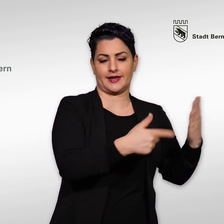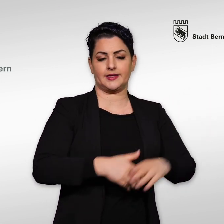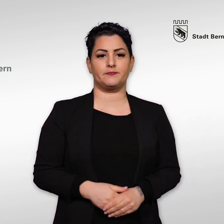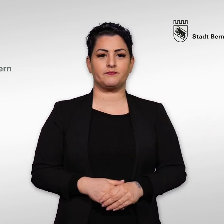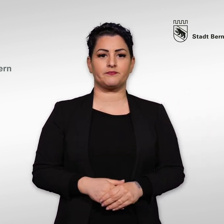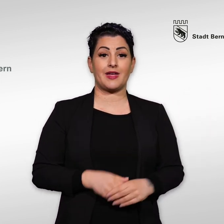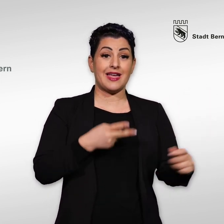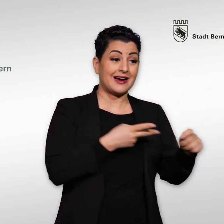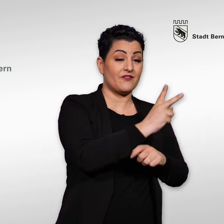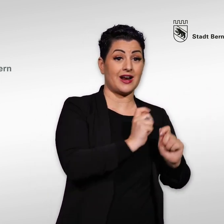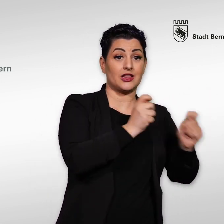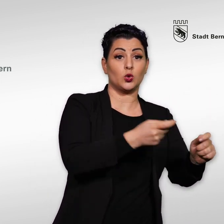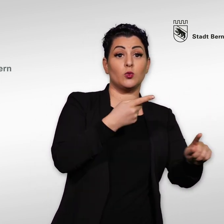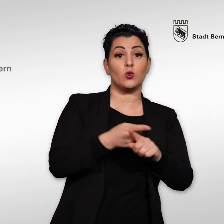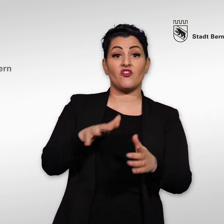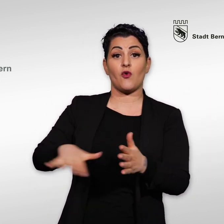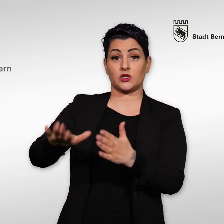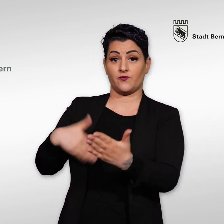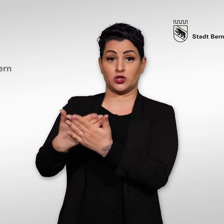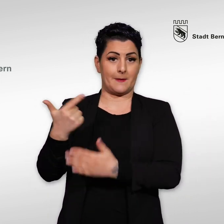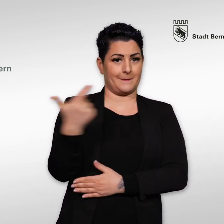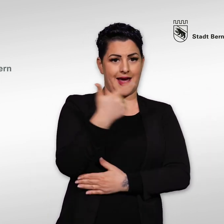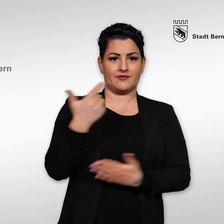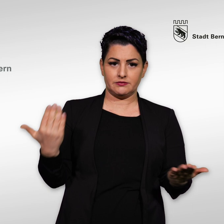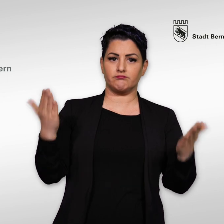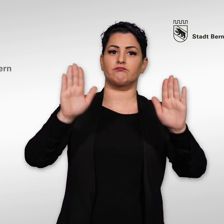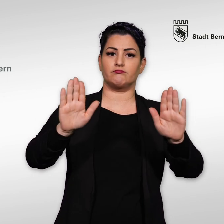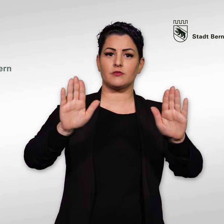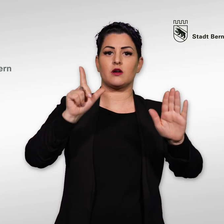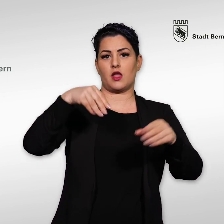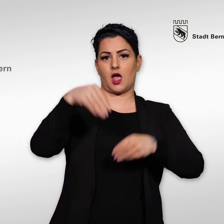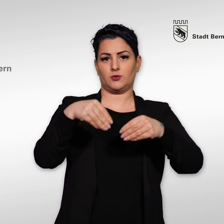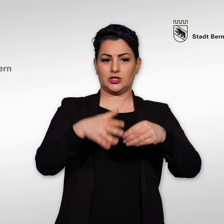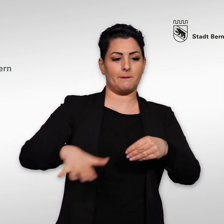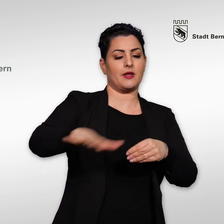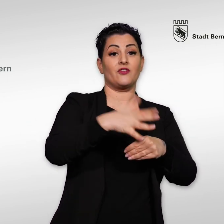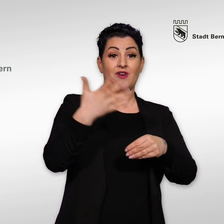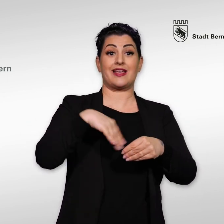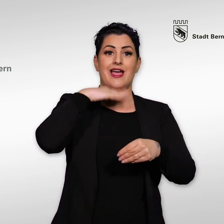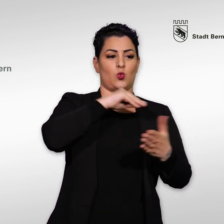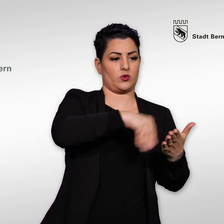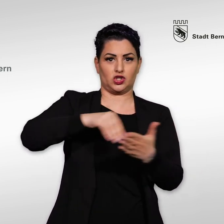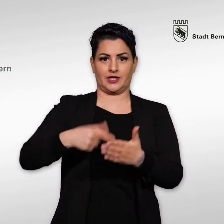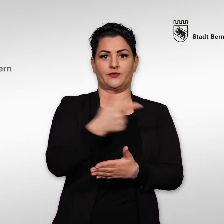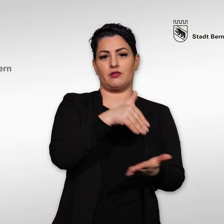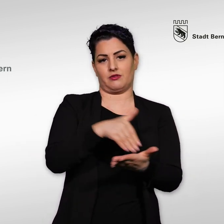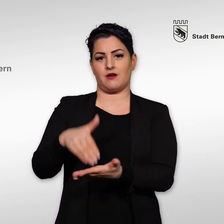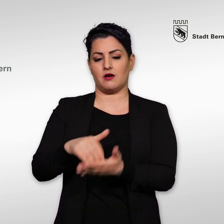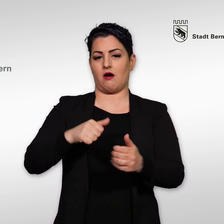Gegenvorschlag gibt, beim Referendum aber nicht. 9. Referendum und der Volksvorschlag führen aber beide, wenn genügend